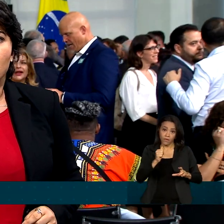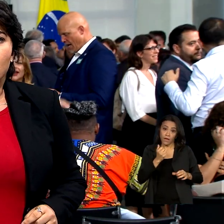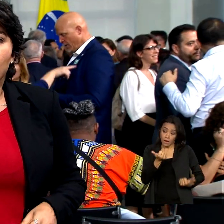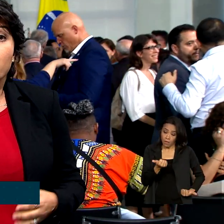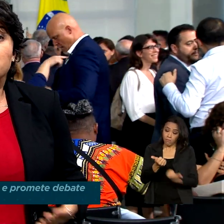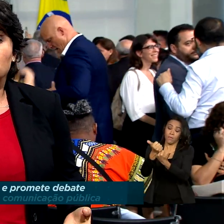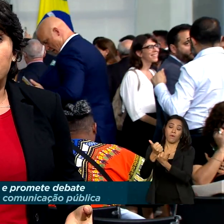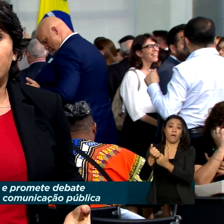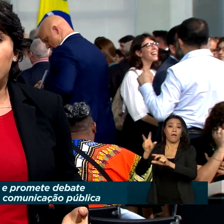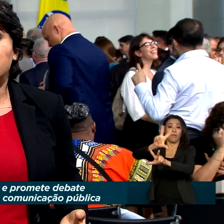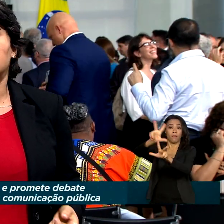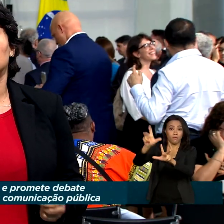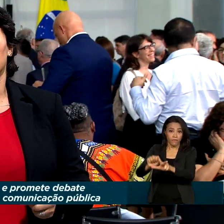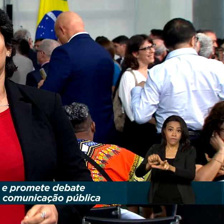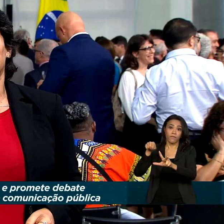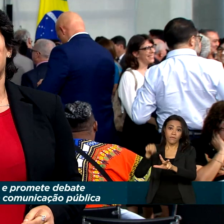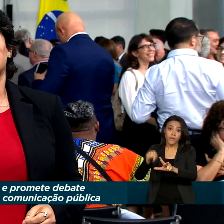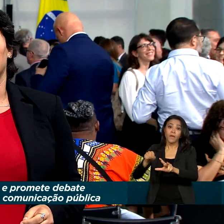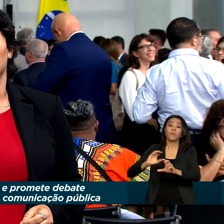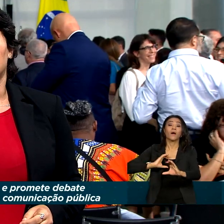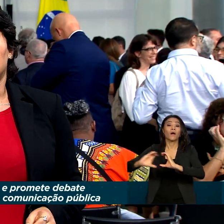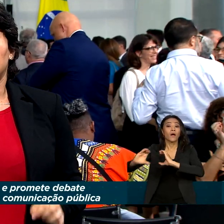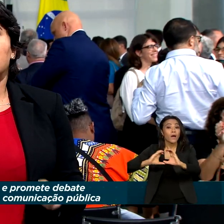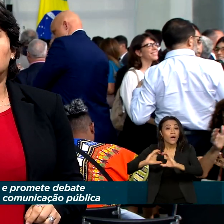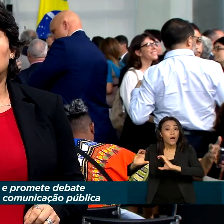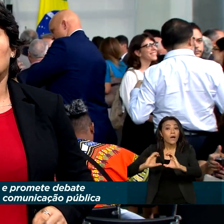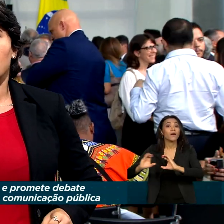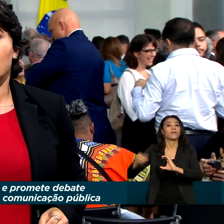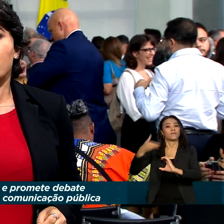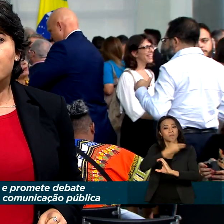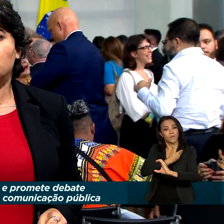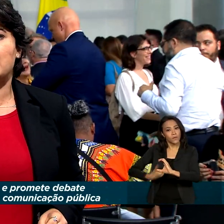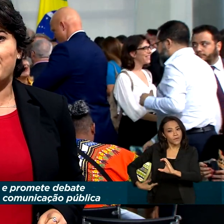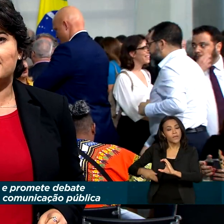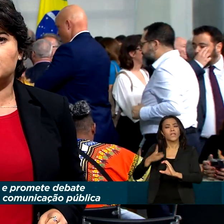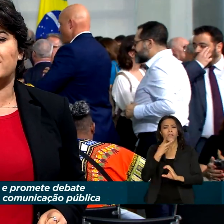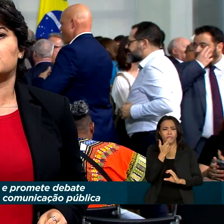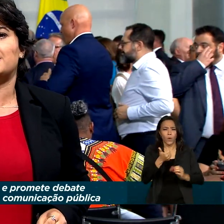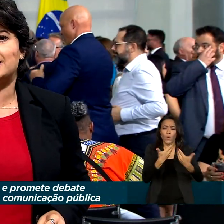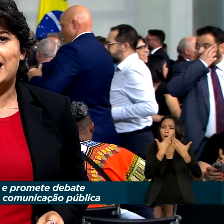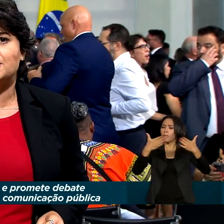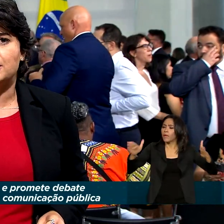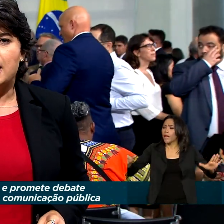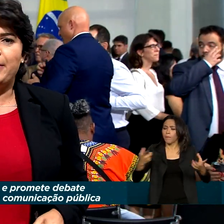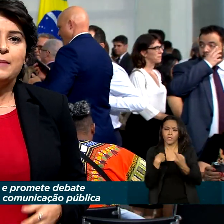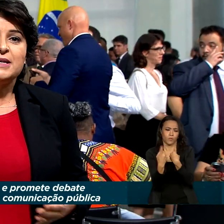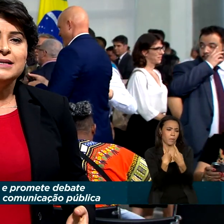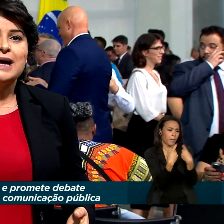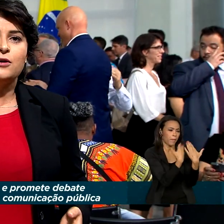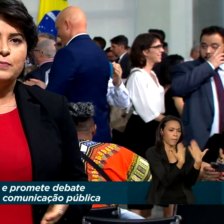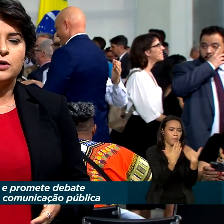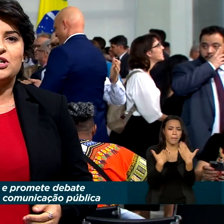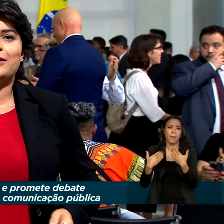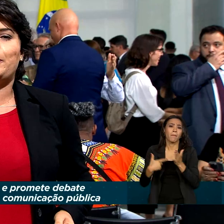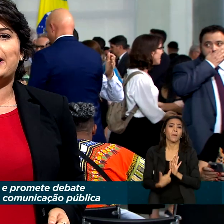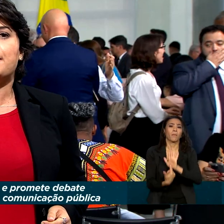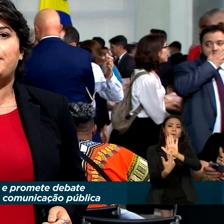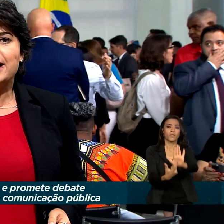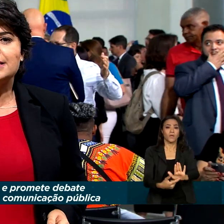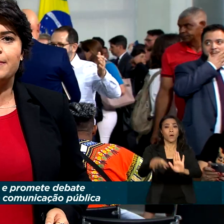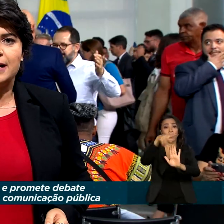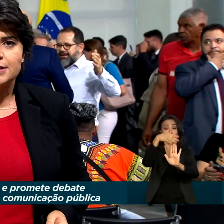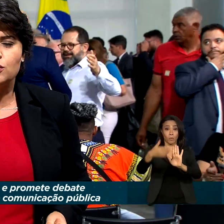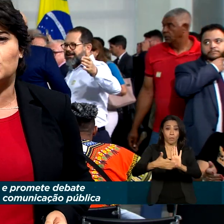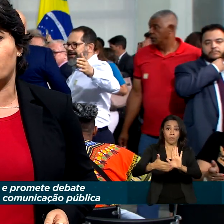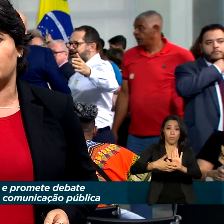Brasil como emissora pública de comunicação e anunciou um amplo debate com a sociedade para apresentar um projeto para